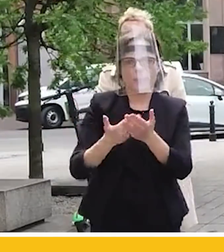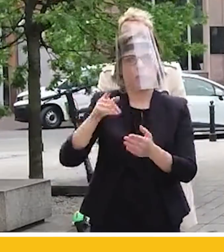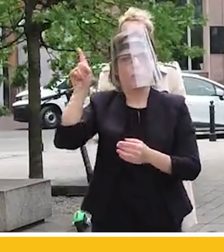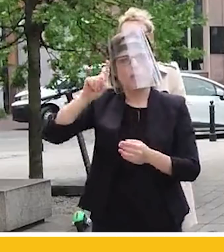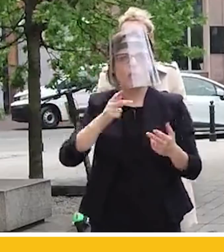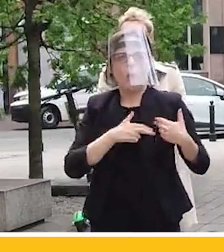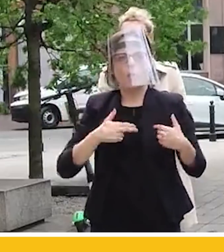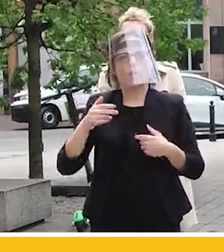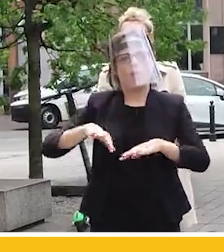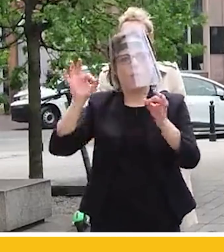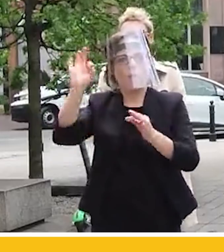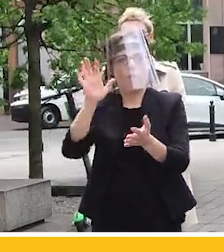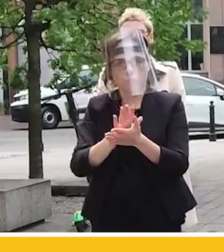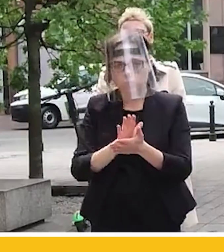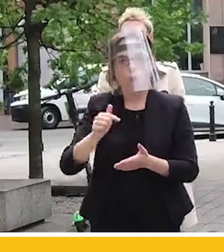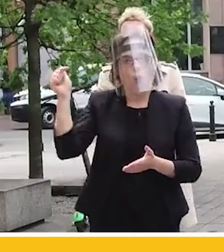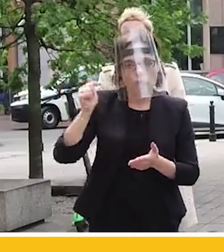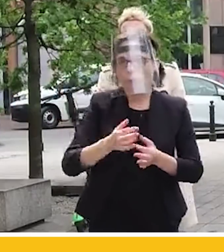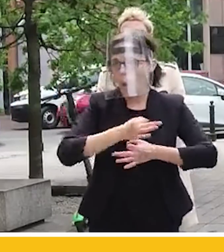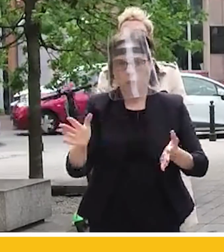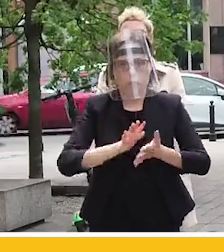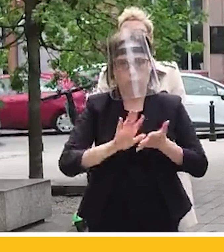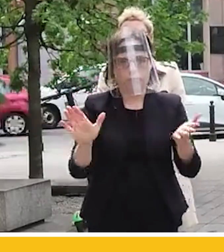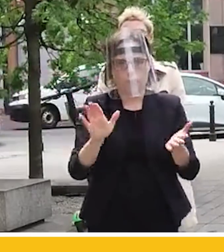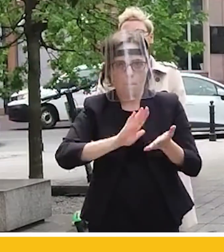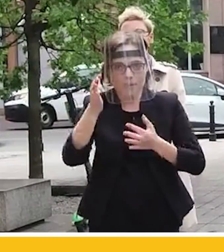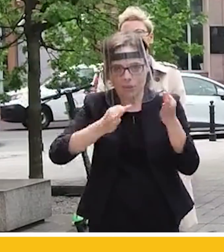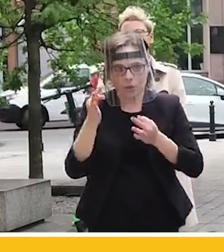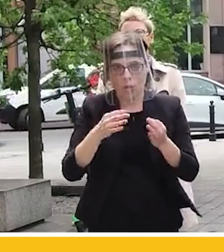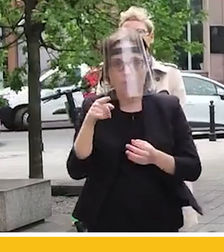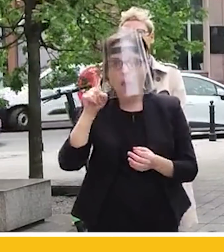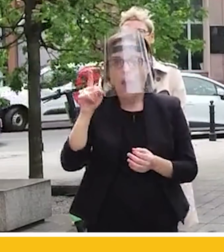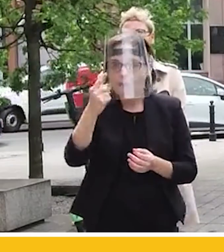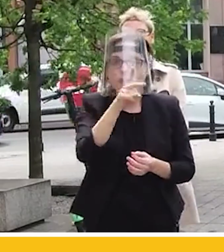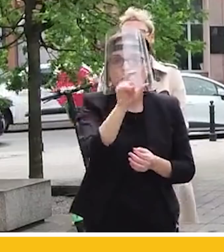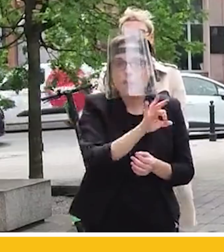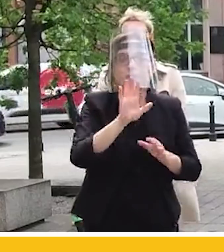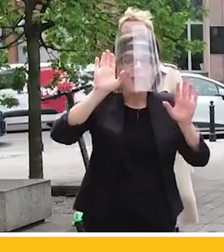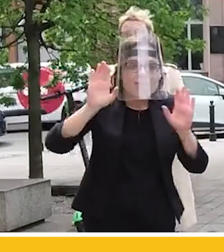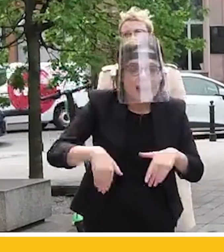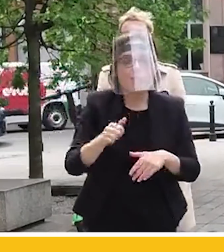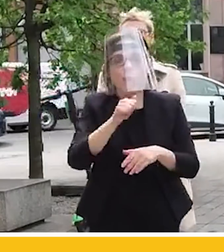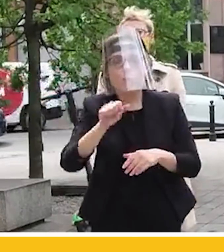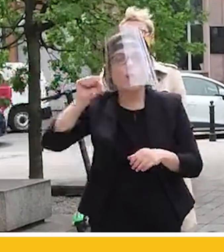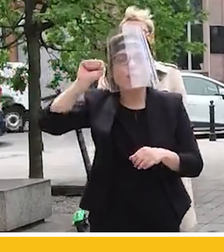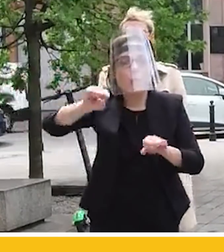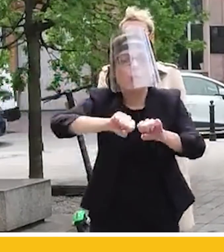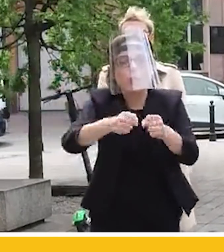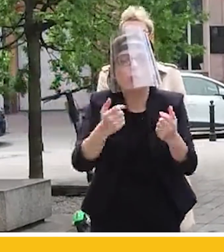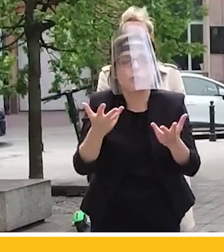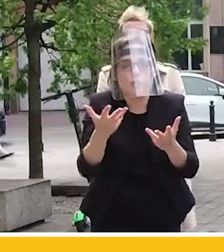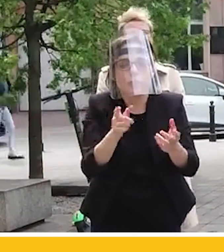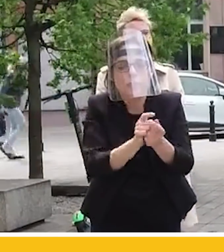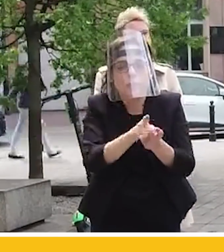Państwowa Komisja Wyborcza, to się je publikuje i się nie zastanawia. A oni nawet przy maszynach drukarskich próbują skręcić tę demokrację. To jest rzecz,